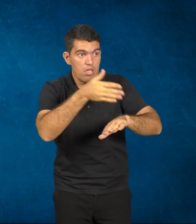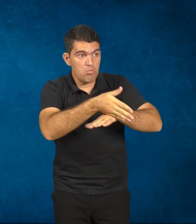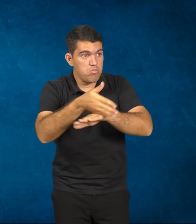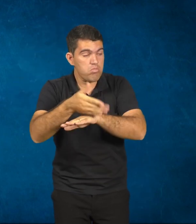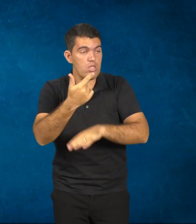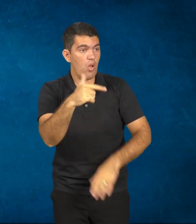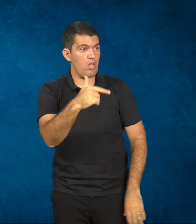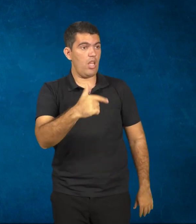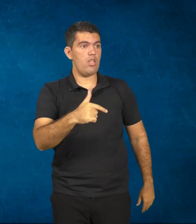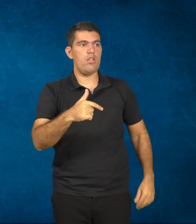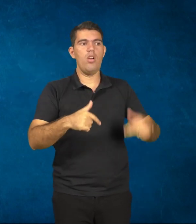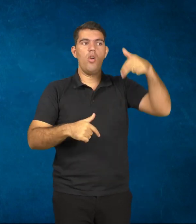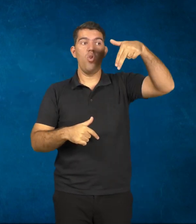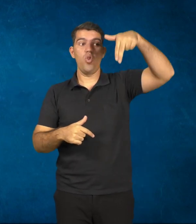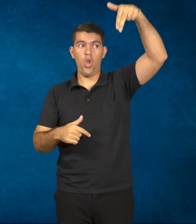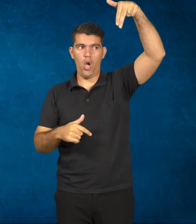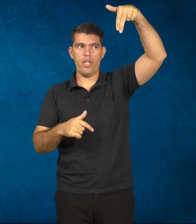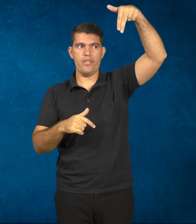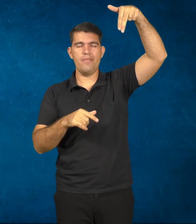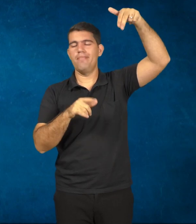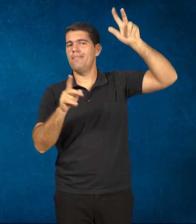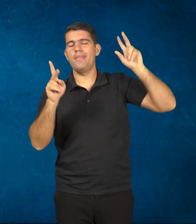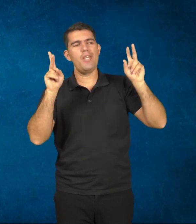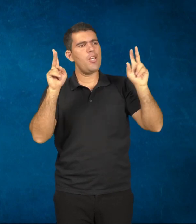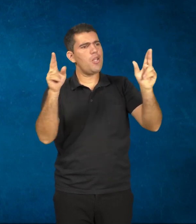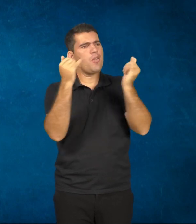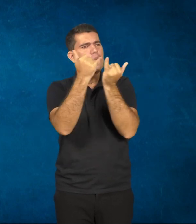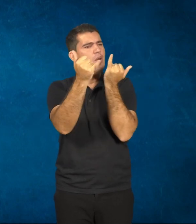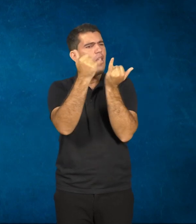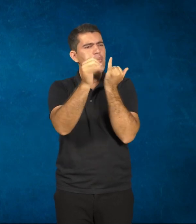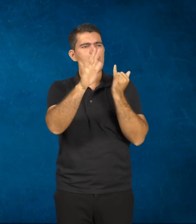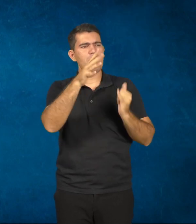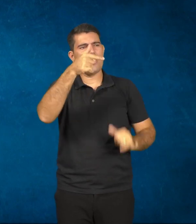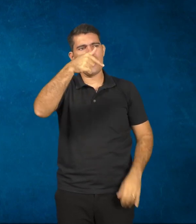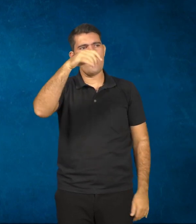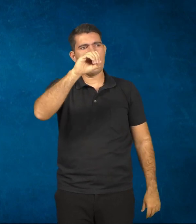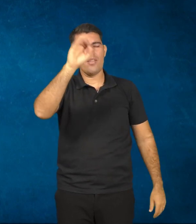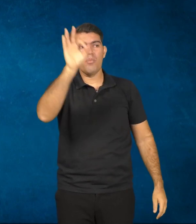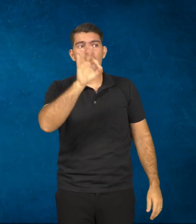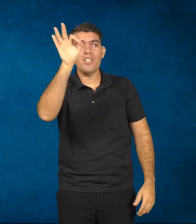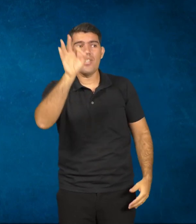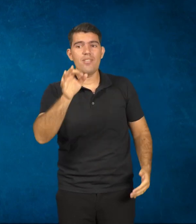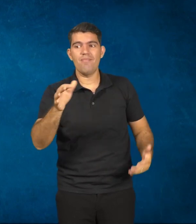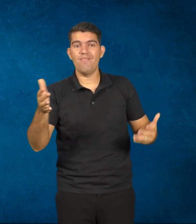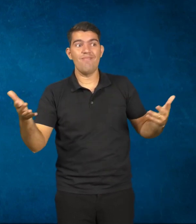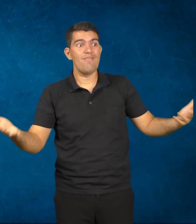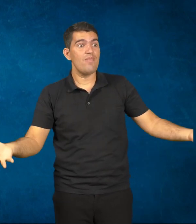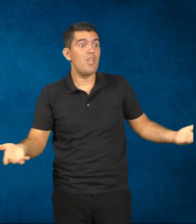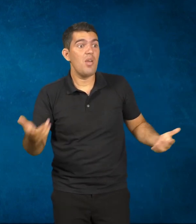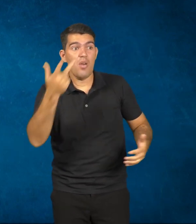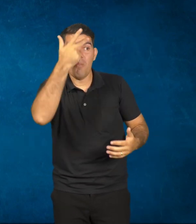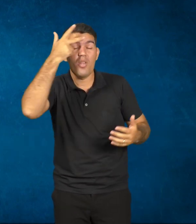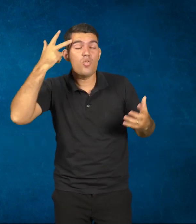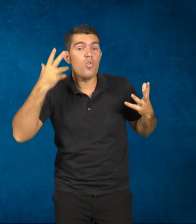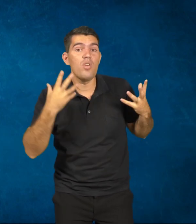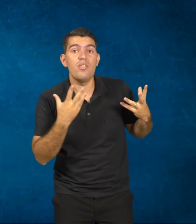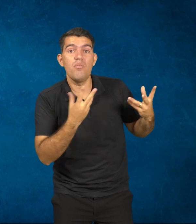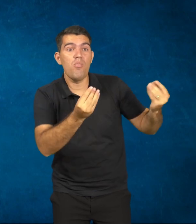Norte, mais ou menos, esse número também fica em torno dos 70%. Ou seja, é muita gente ainda, professor, que não tem o